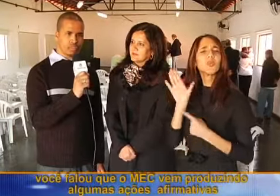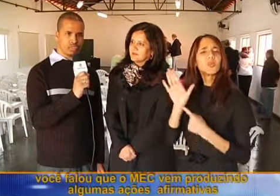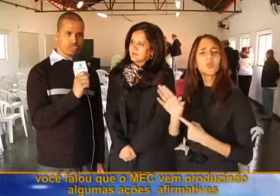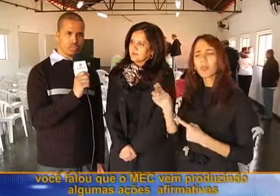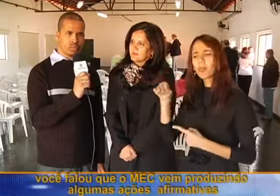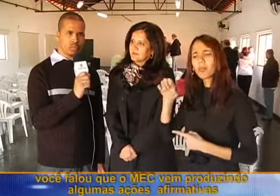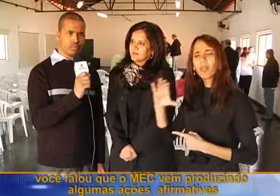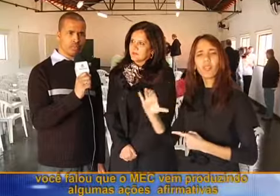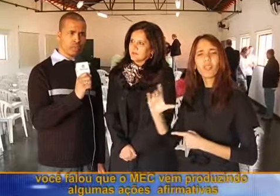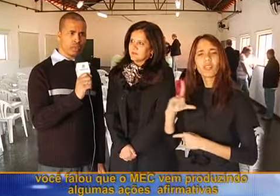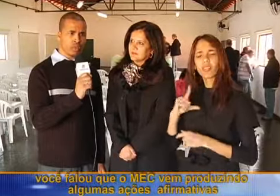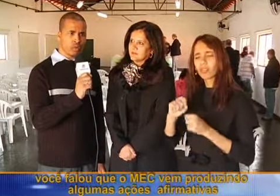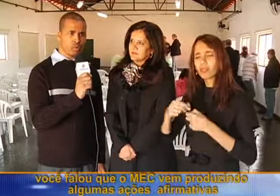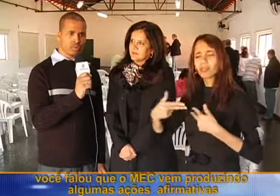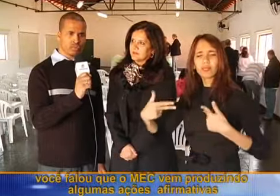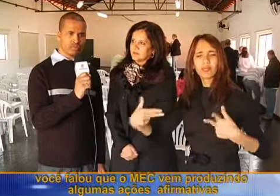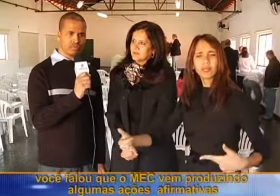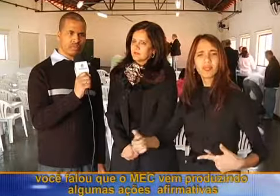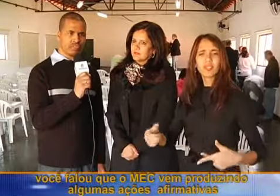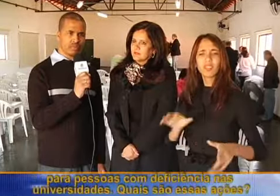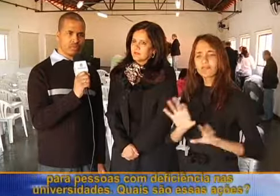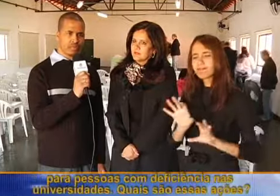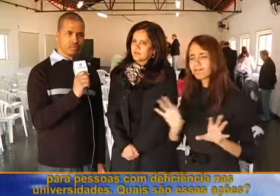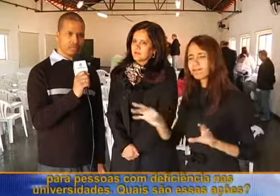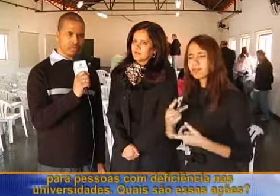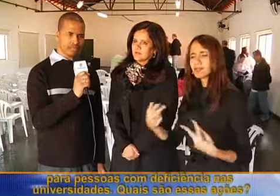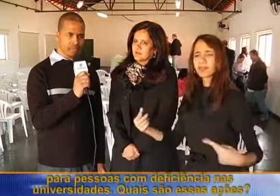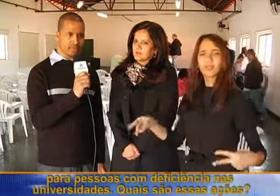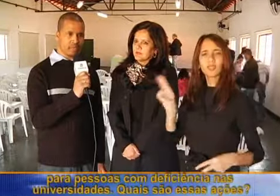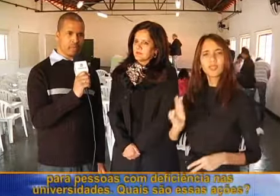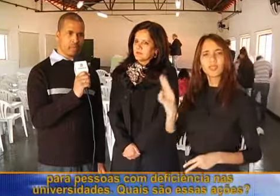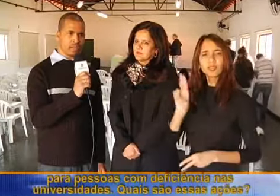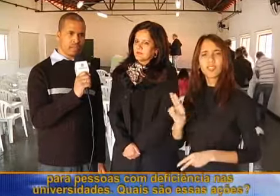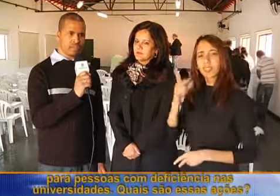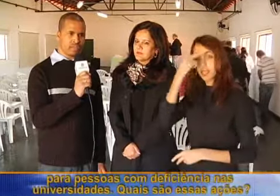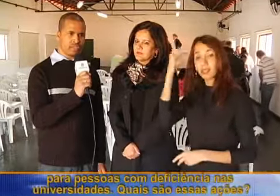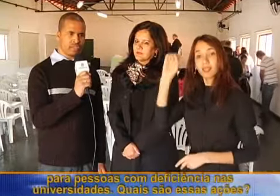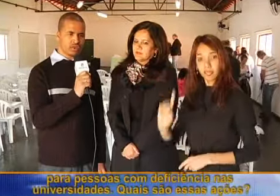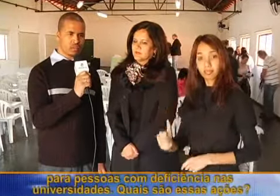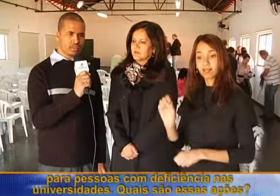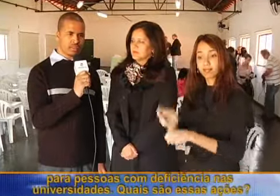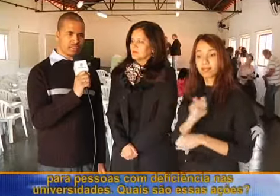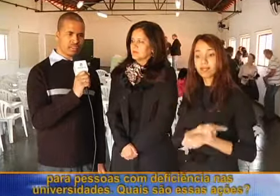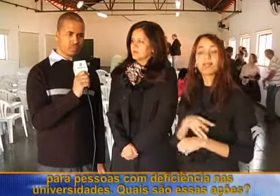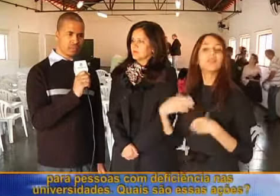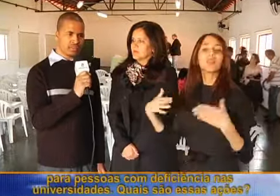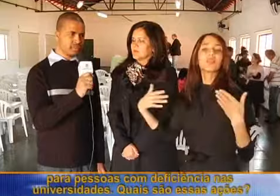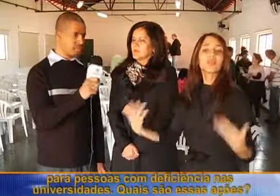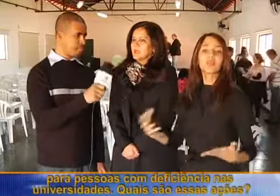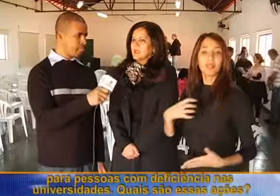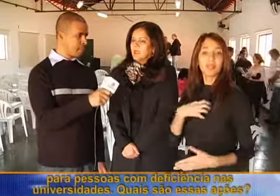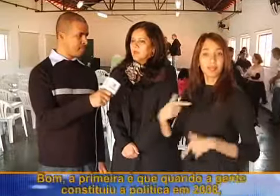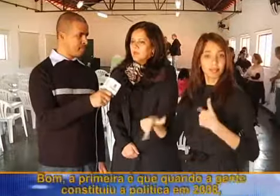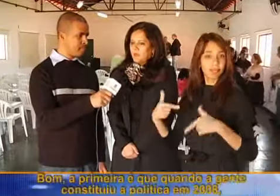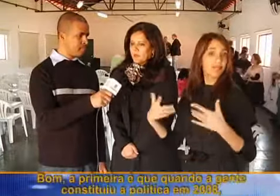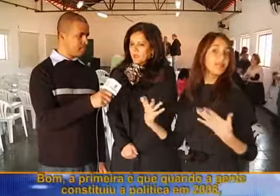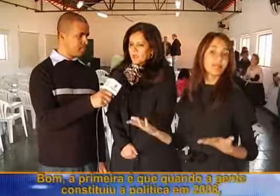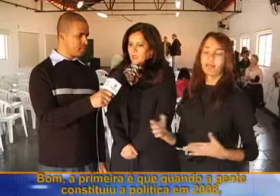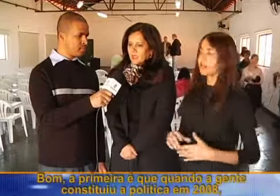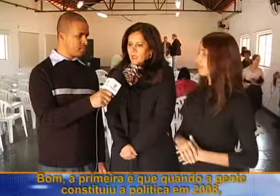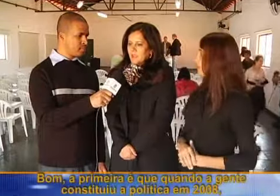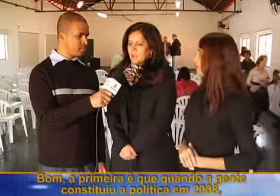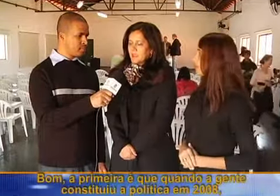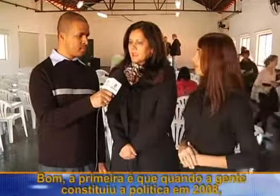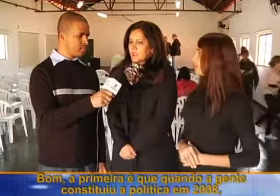MEC vem produzindo algumas ações afirmativas para pessoas com deficiência nas universidades. Quais são essas ações? Bom,